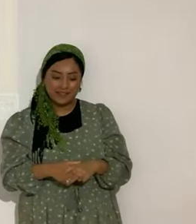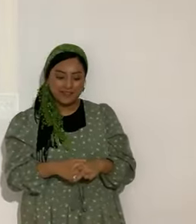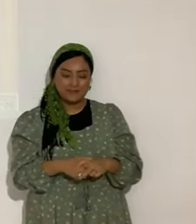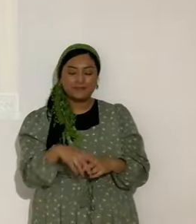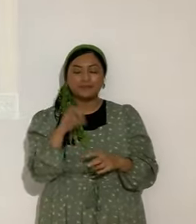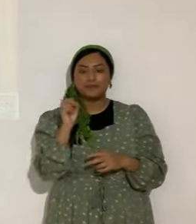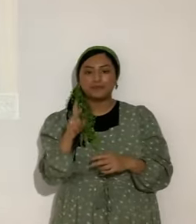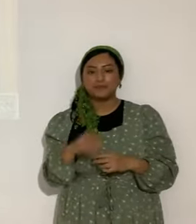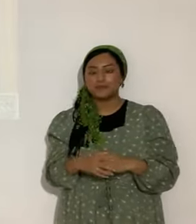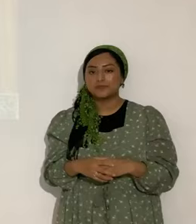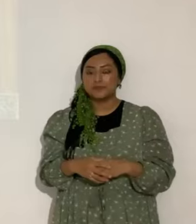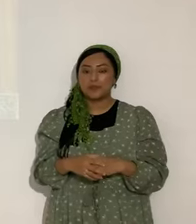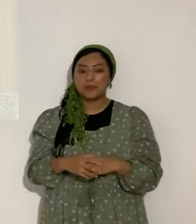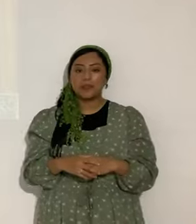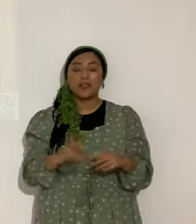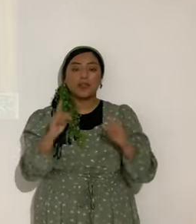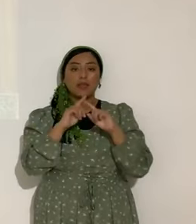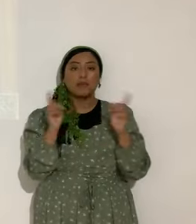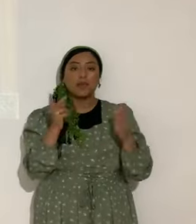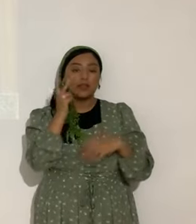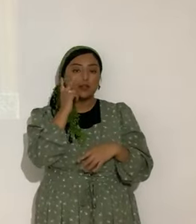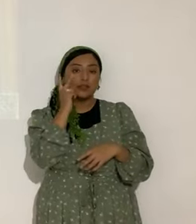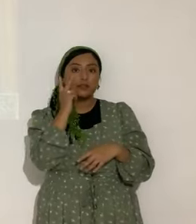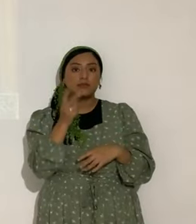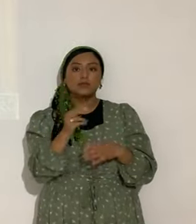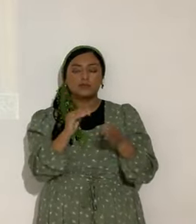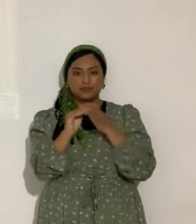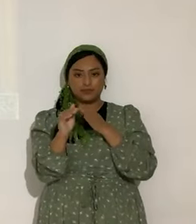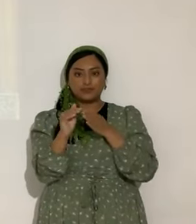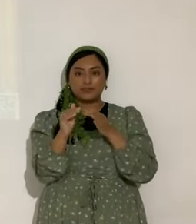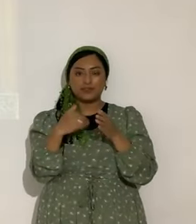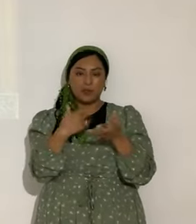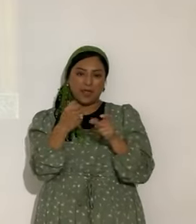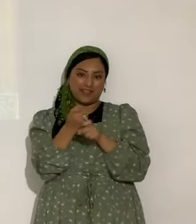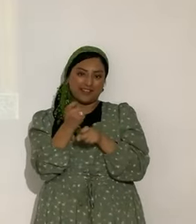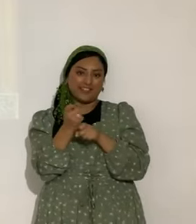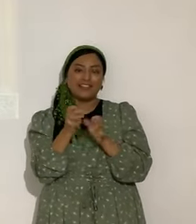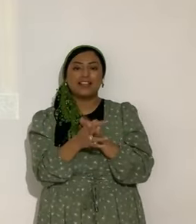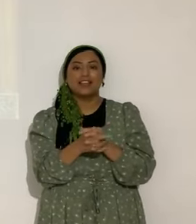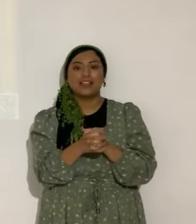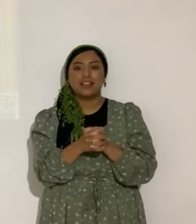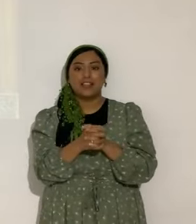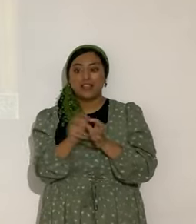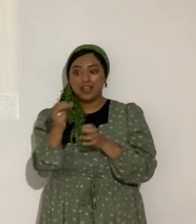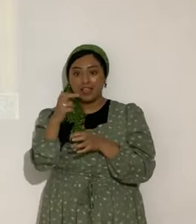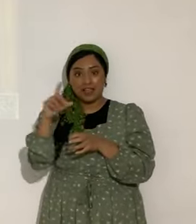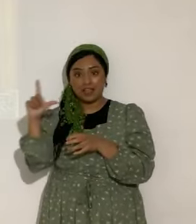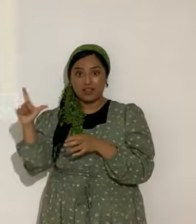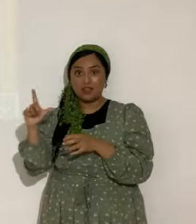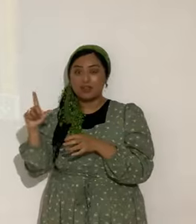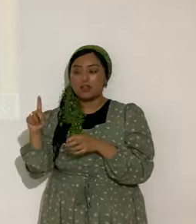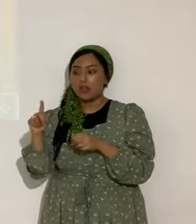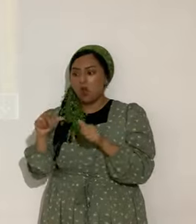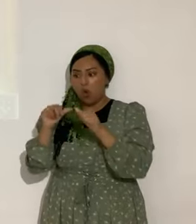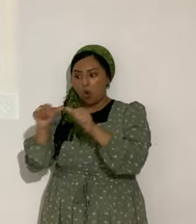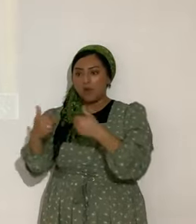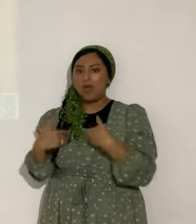Bueno. Pero fíjense. Me permiten algo chusco. Cada día el infierno tiene más leña. Uy. Pues sí. Pues cuantos